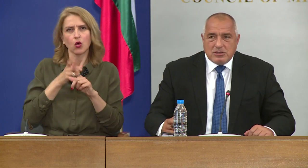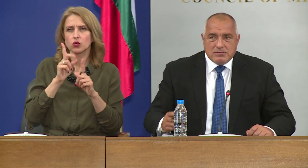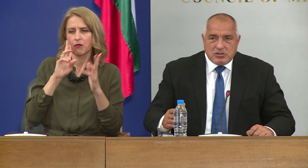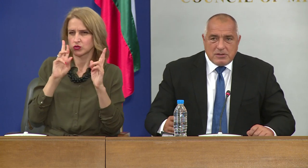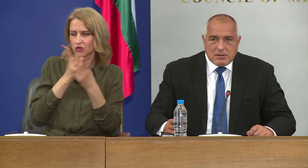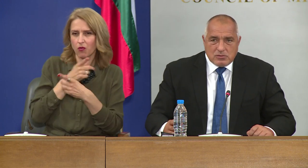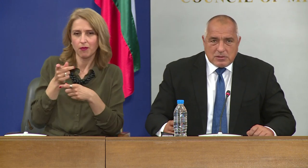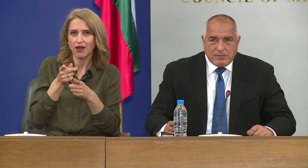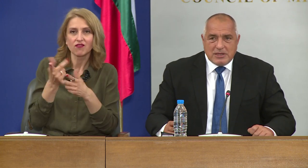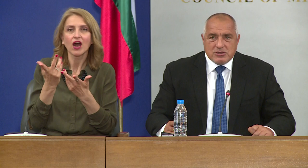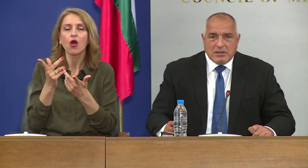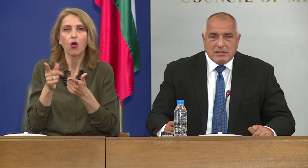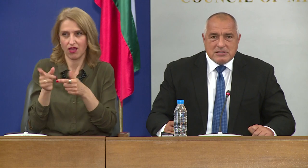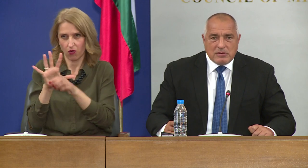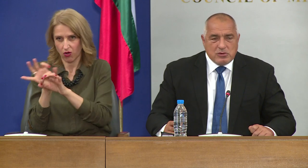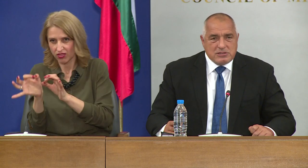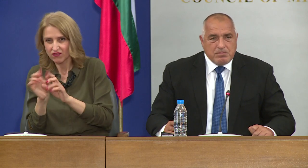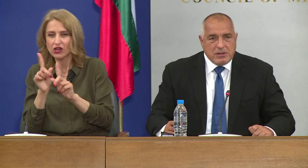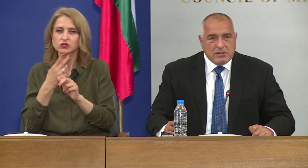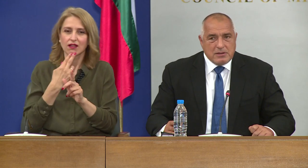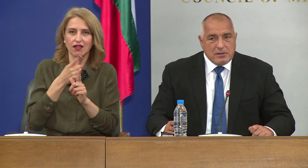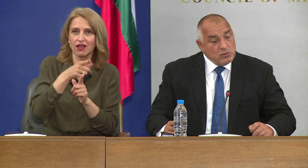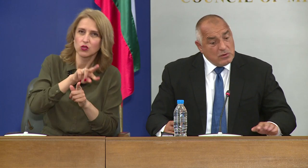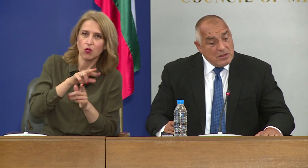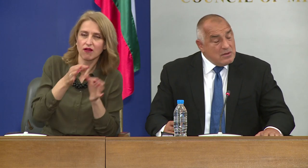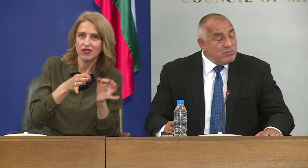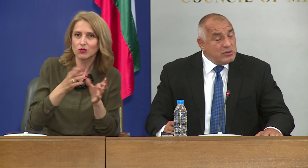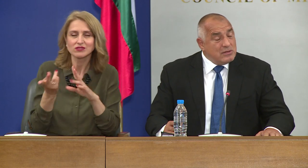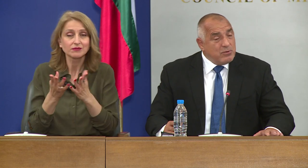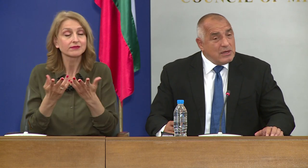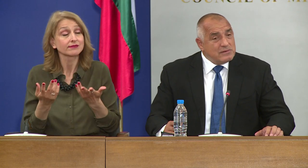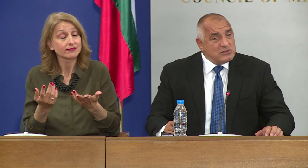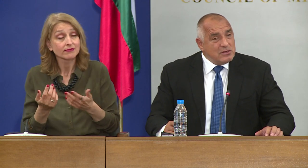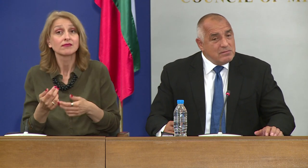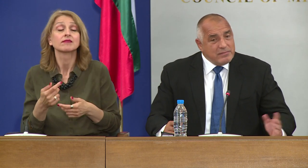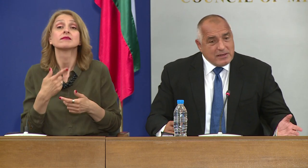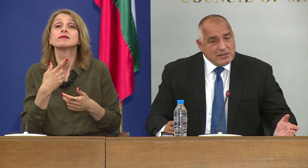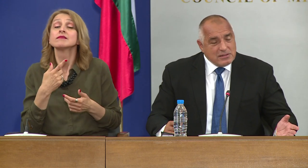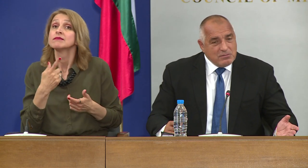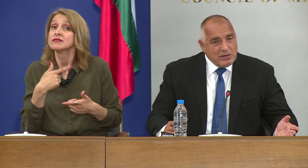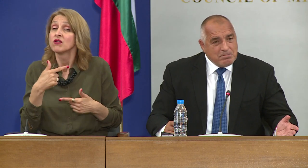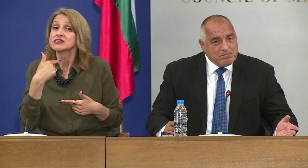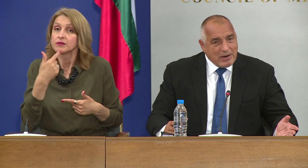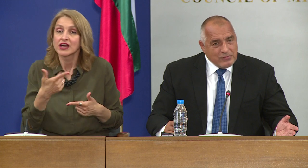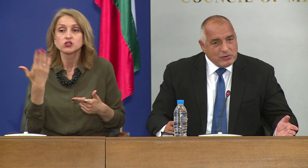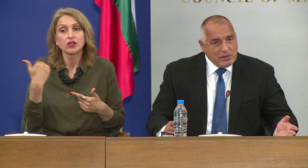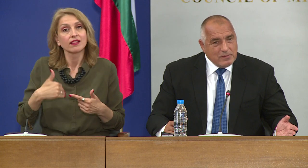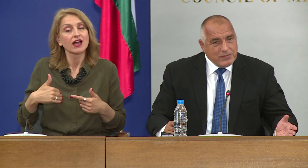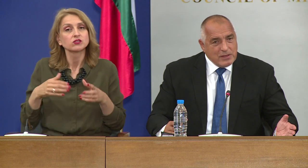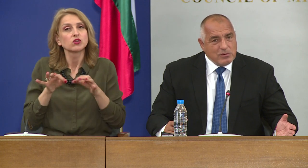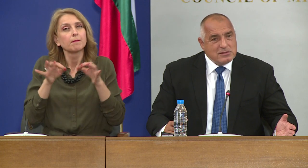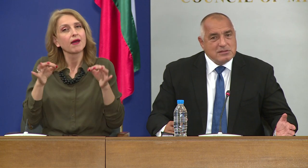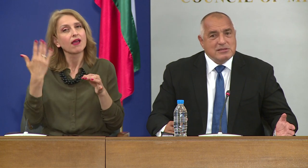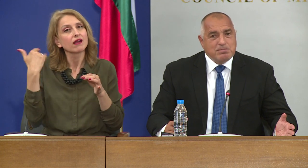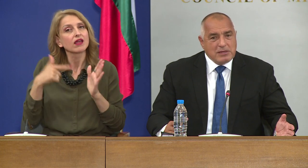Затова считам, че към днешна дата, само дисциплината, но бройките показват, че мерките са ни били правилни,